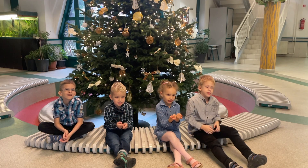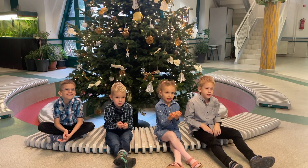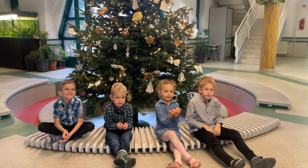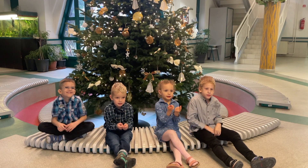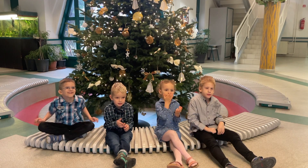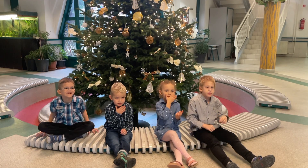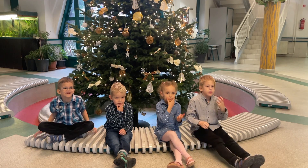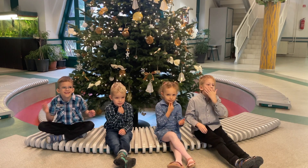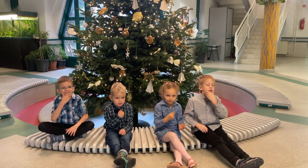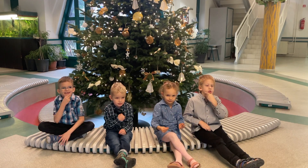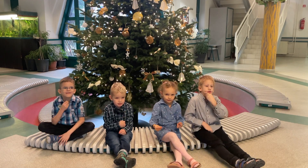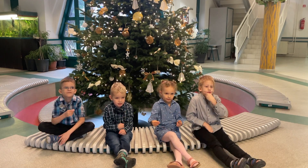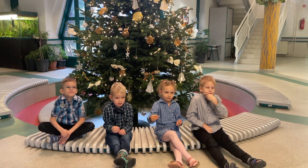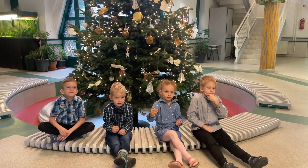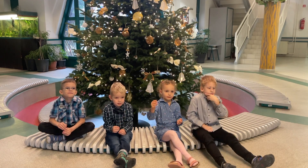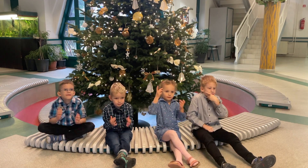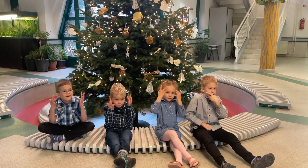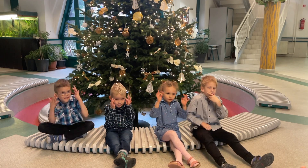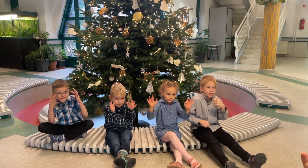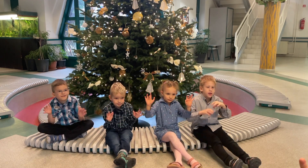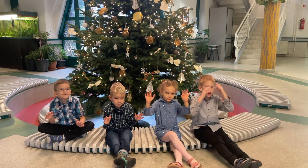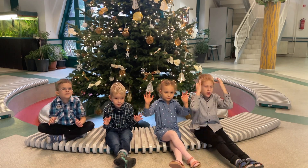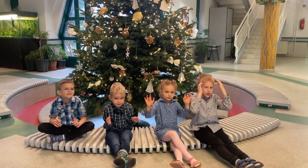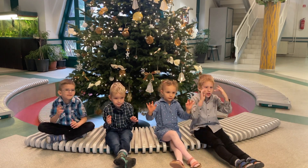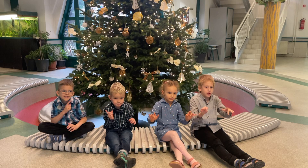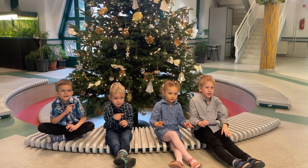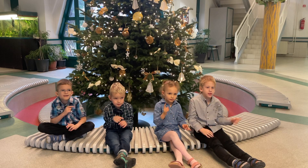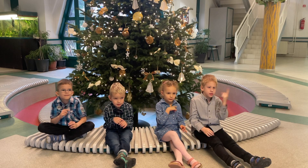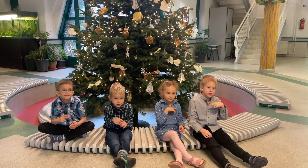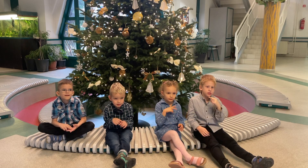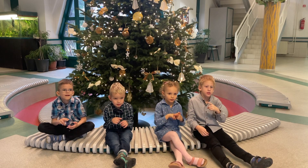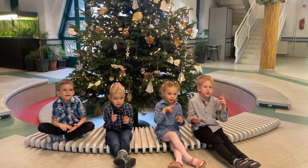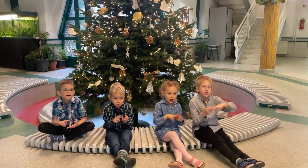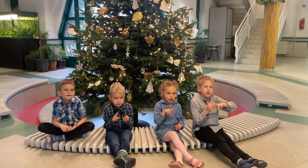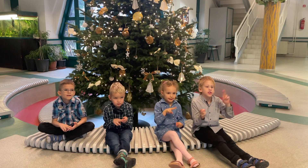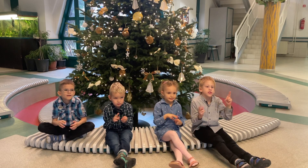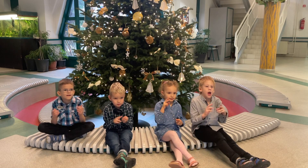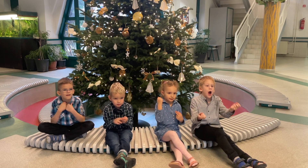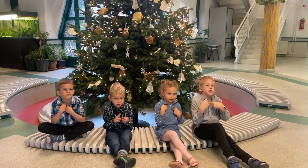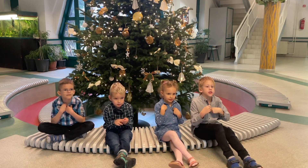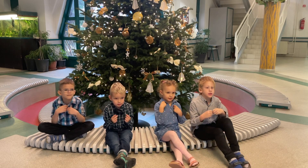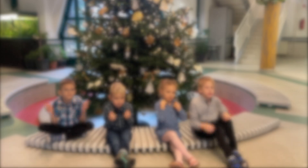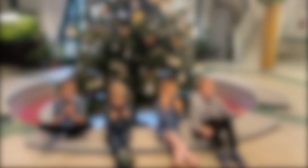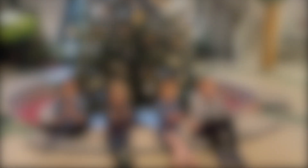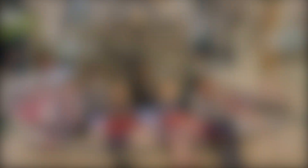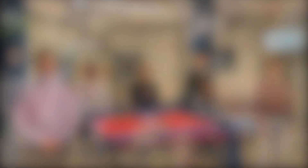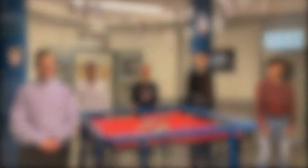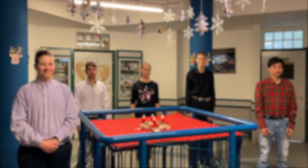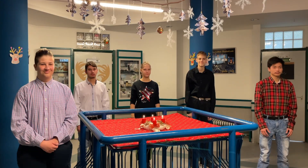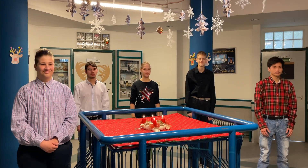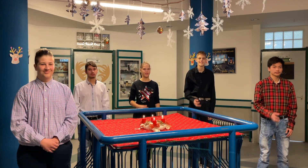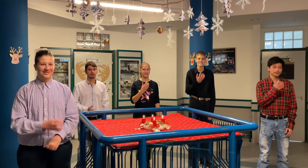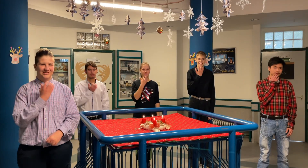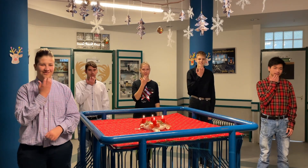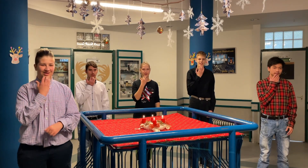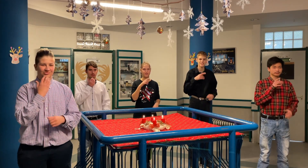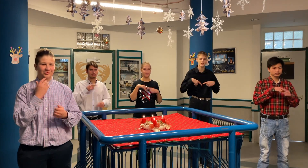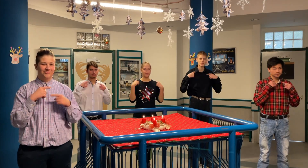ajándényt az ünnep adhat, kívánjuk hát, hogy legyen